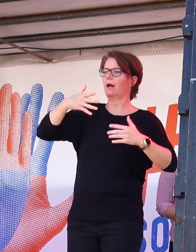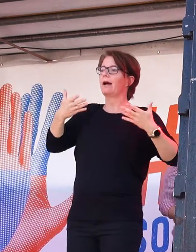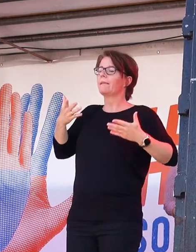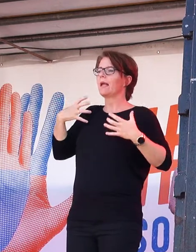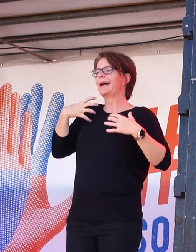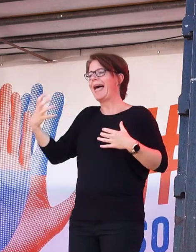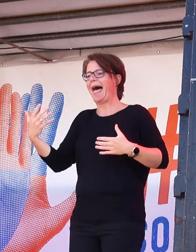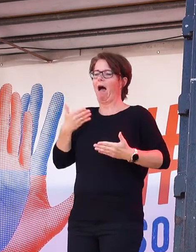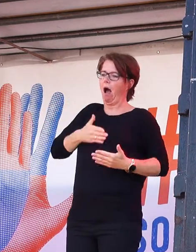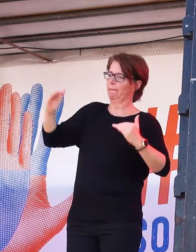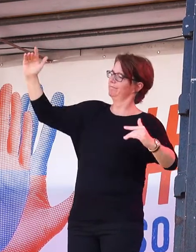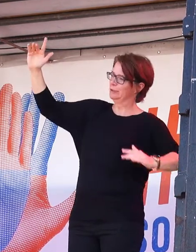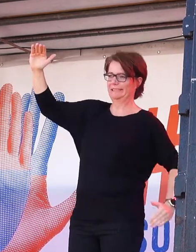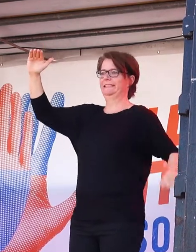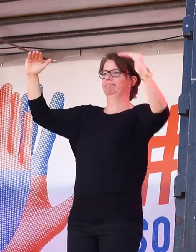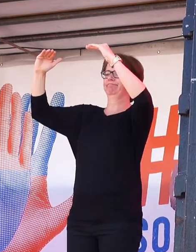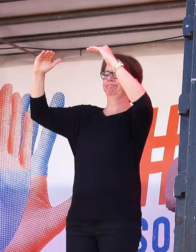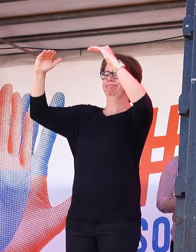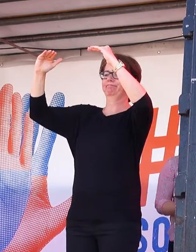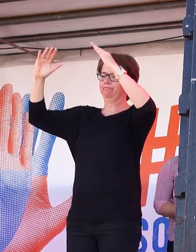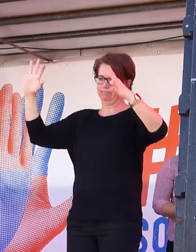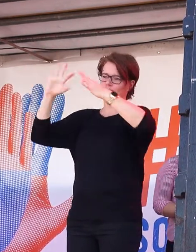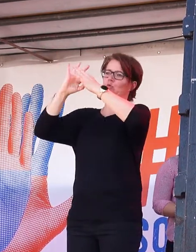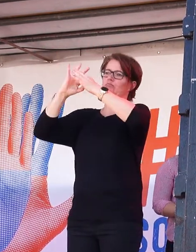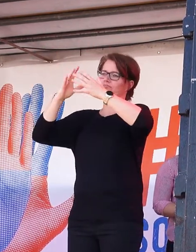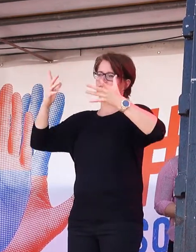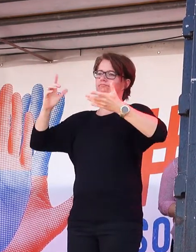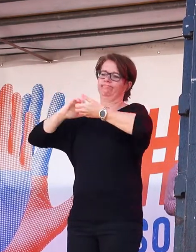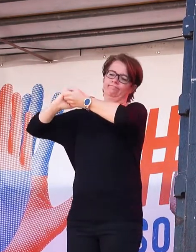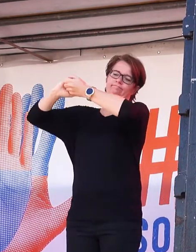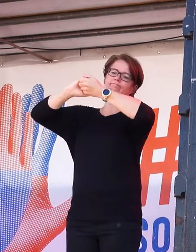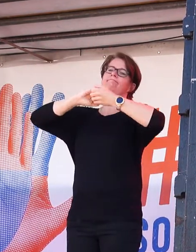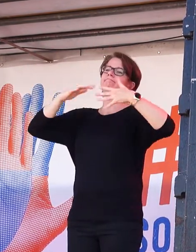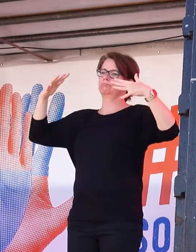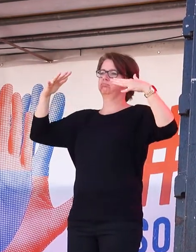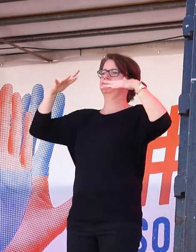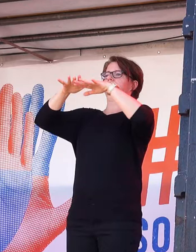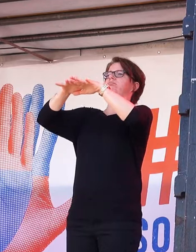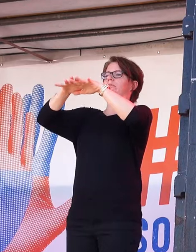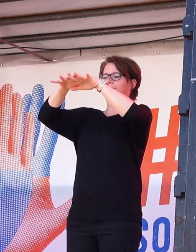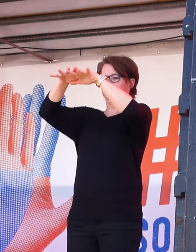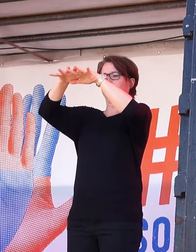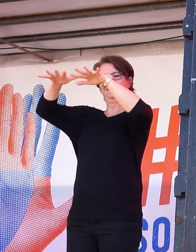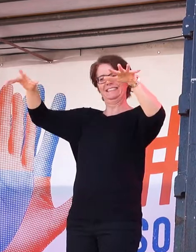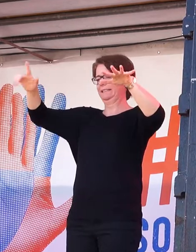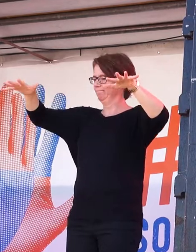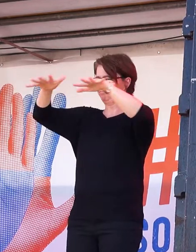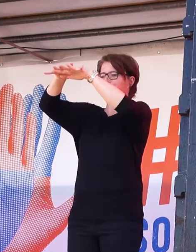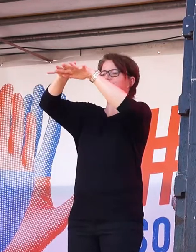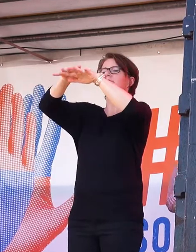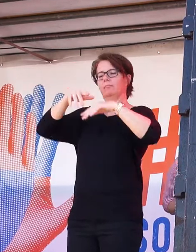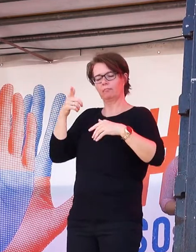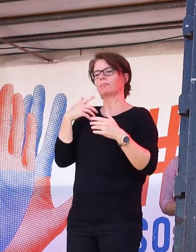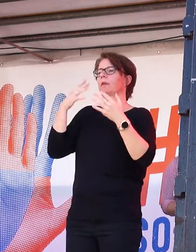Stärke mit den Schwachen. Und wir lassen uns nicht teilen. Jeder hat die Solidarität verdient, der Hilfe braucht. Egal, egal welcher